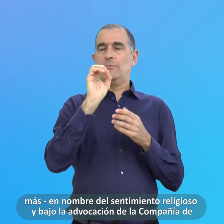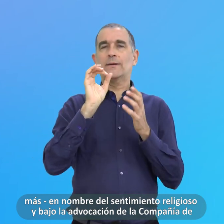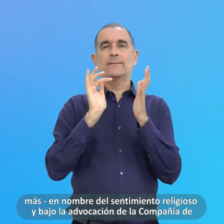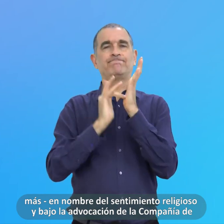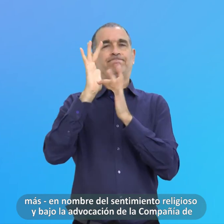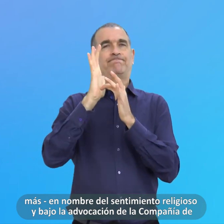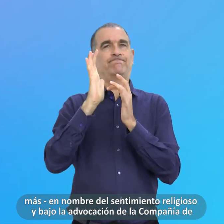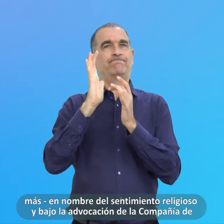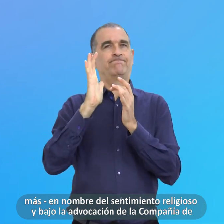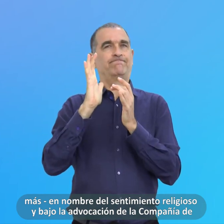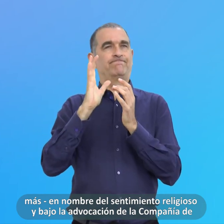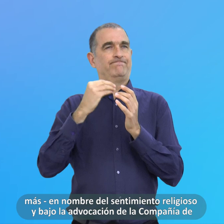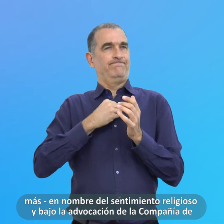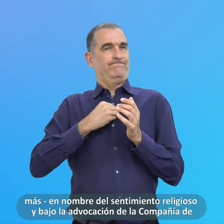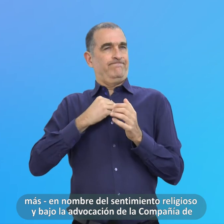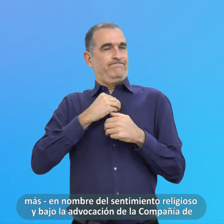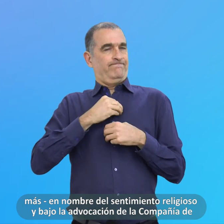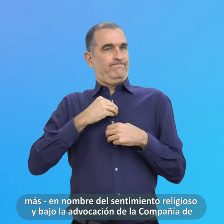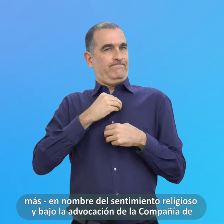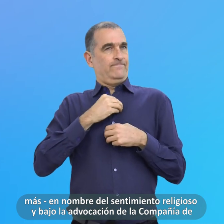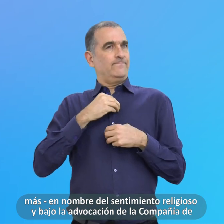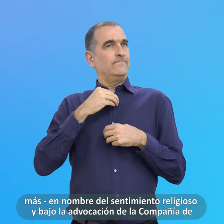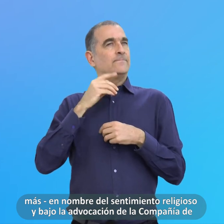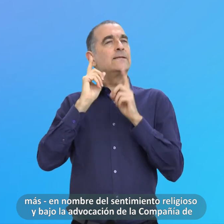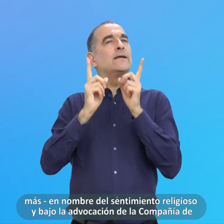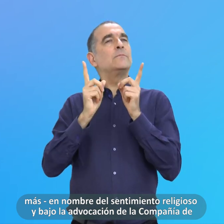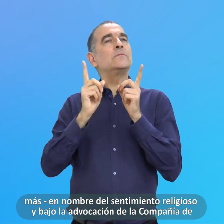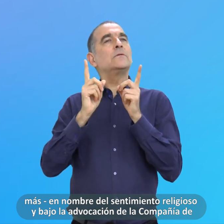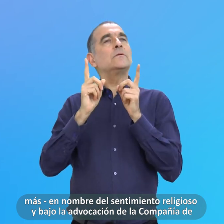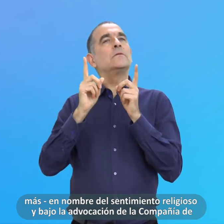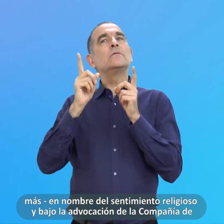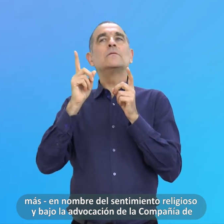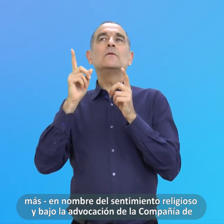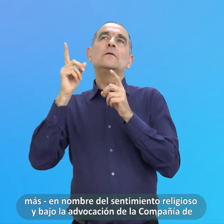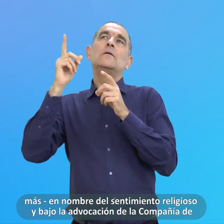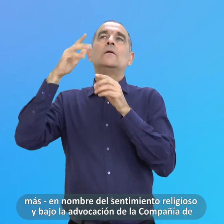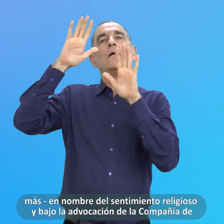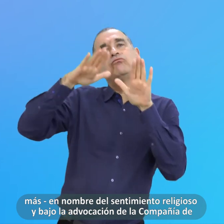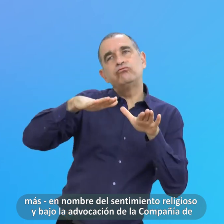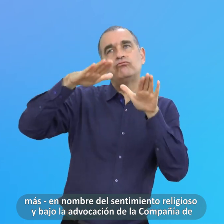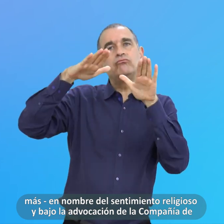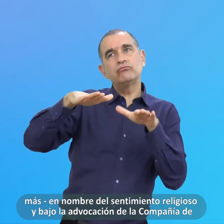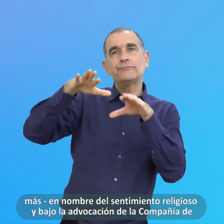Y Bajo La Advocación De La Compañía De Jesús